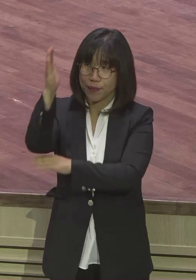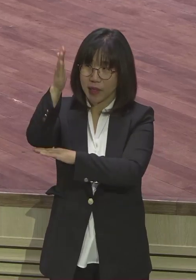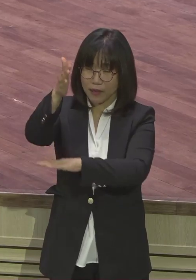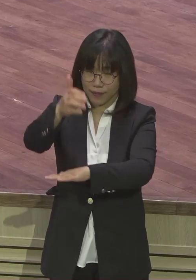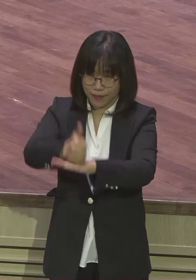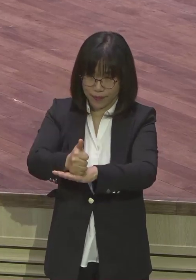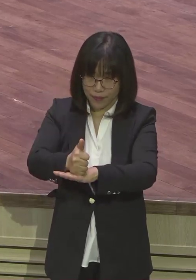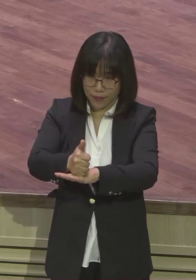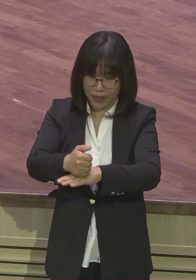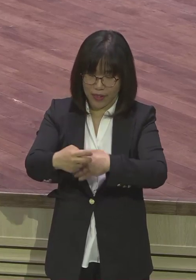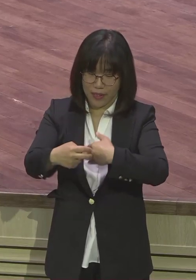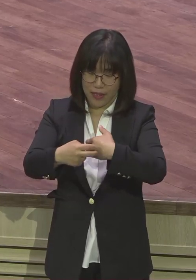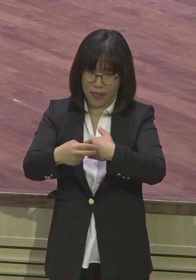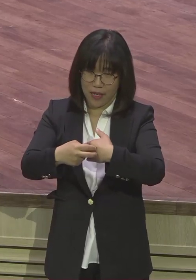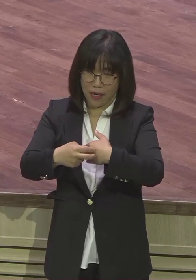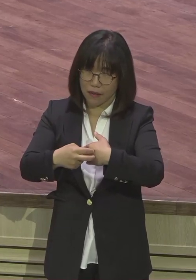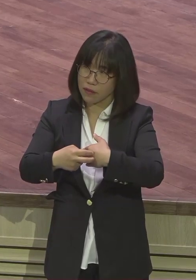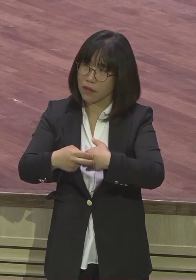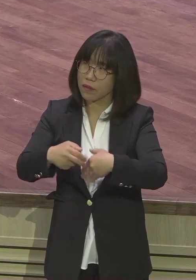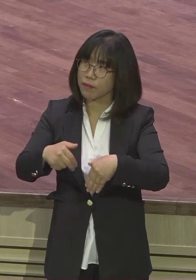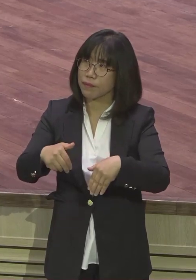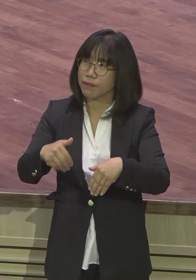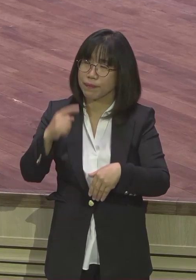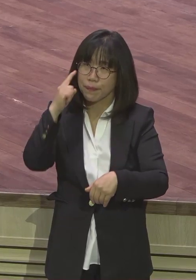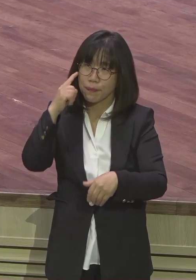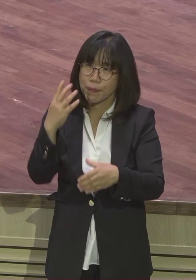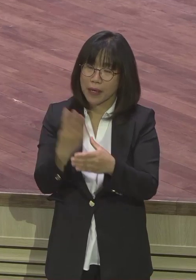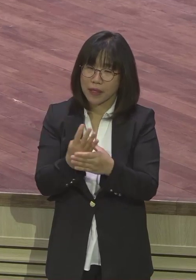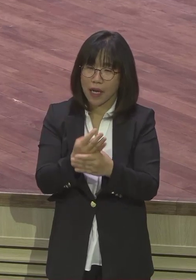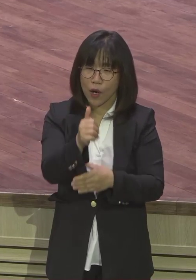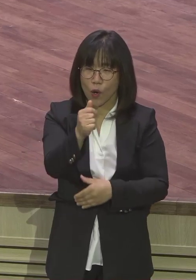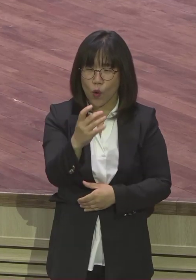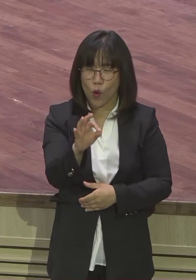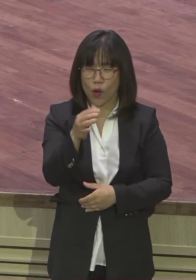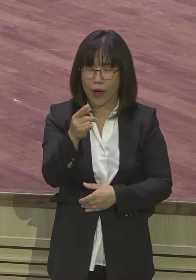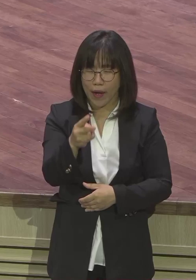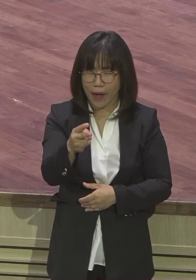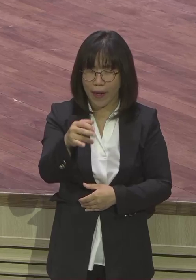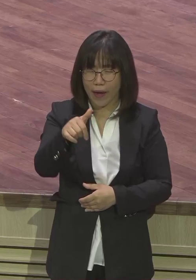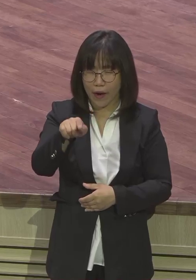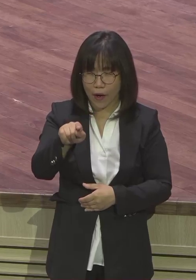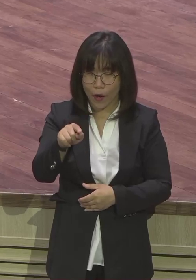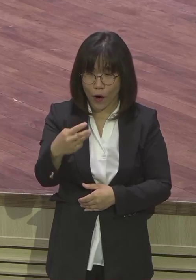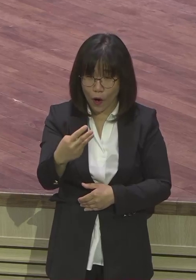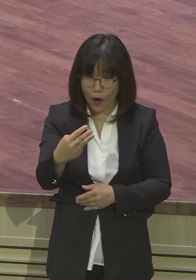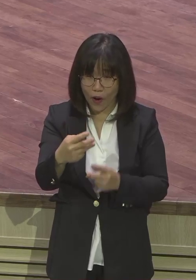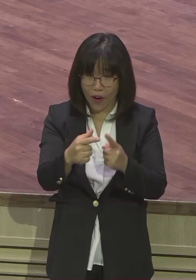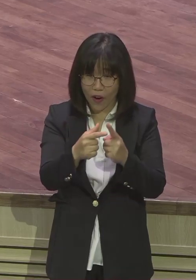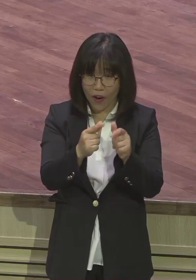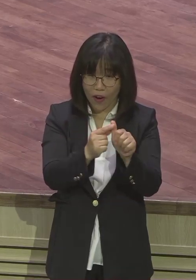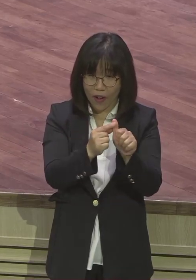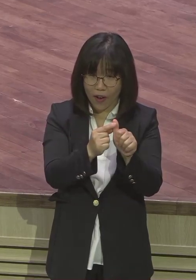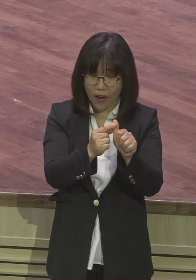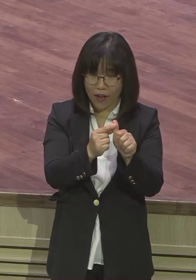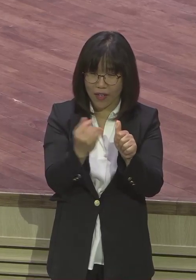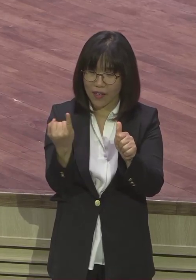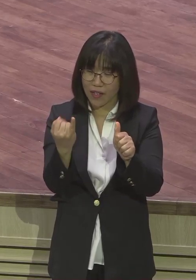의학박사 부부 알죠? 홍해글씨. 홍해글씨. 부인 여에스더. 홍해글씨 여에스더 다 서울대